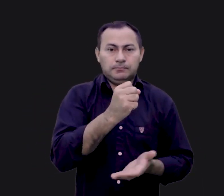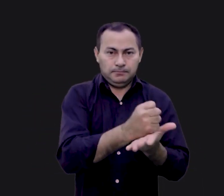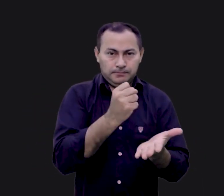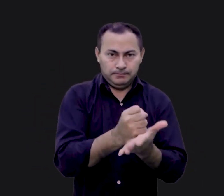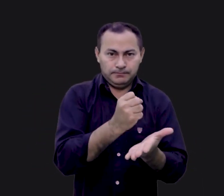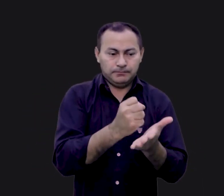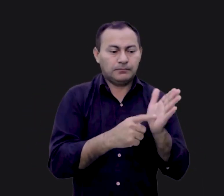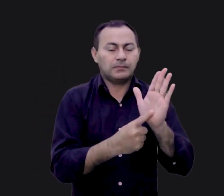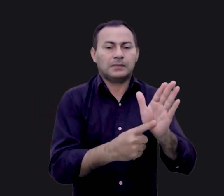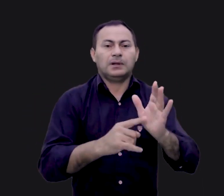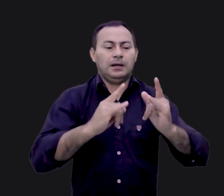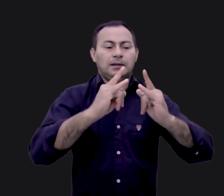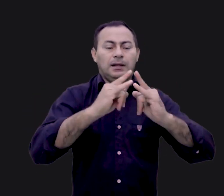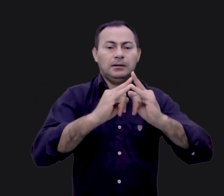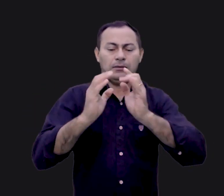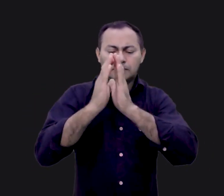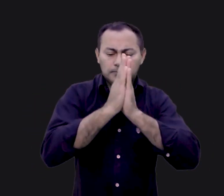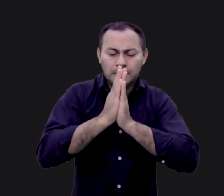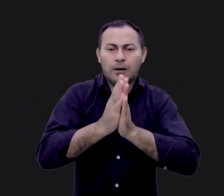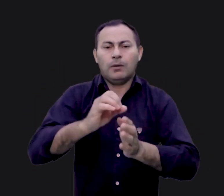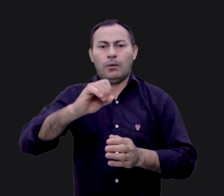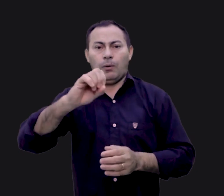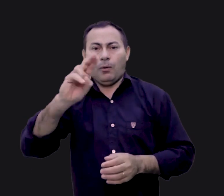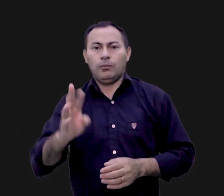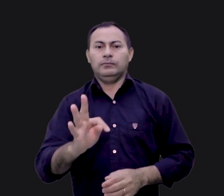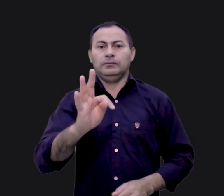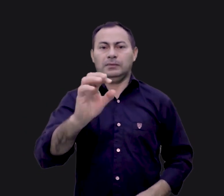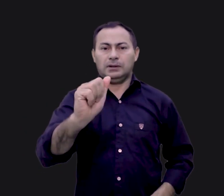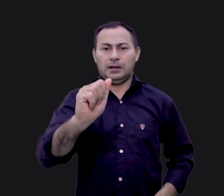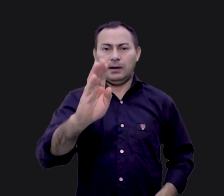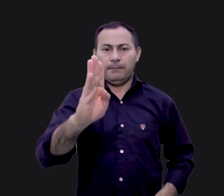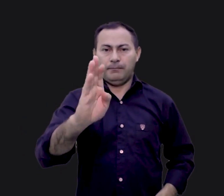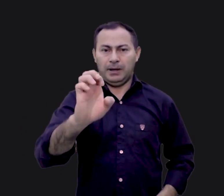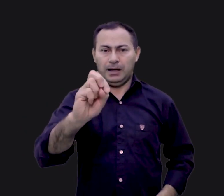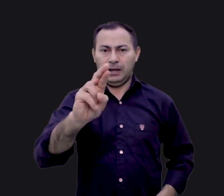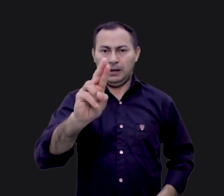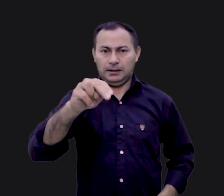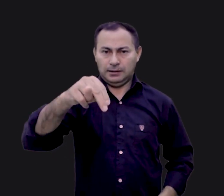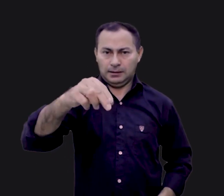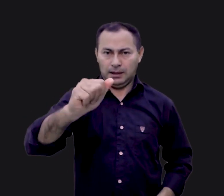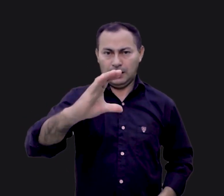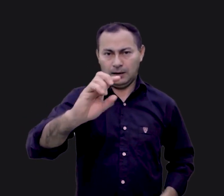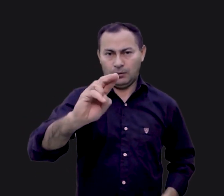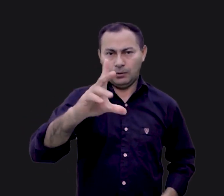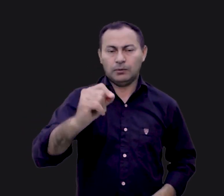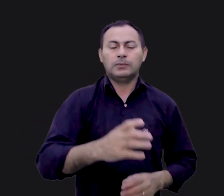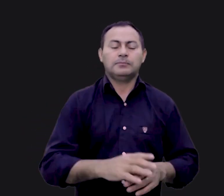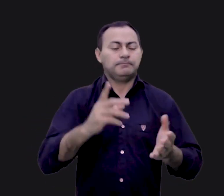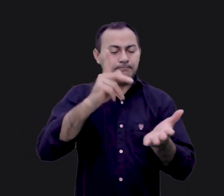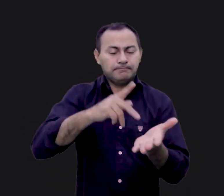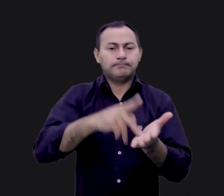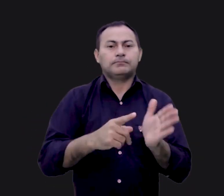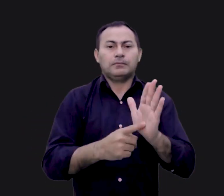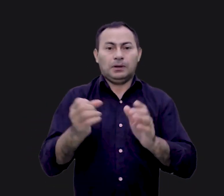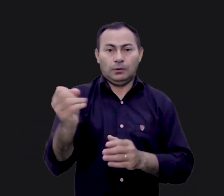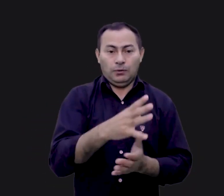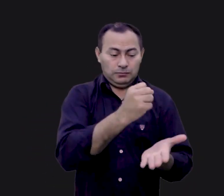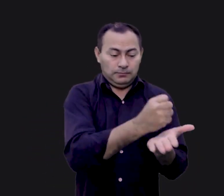que é simbolizada na tenda de adoração ou o tabernáculo. Esta é uma das mais dinâmicas verdades do Novo Testamento. O Novo